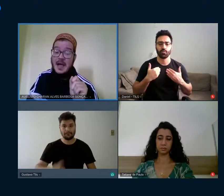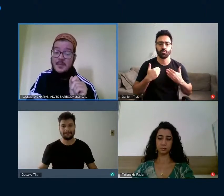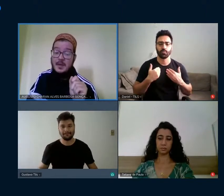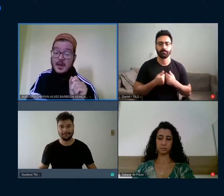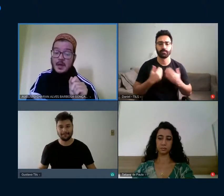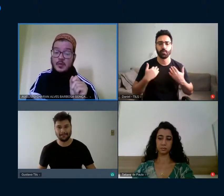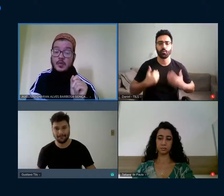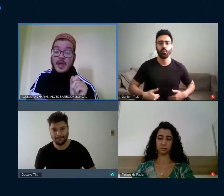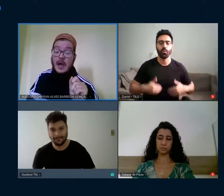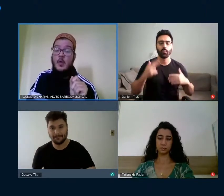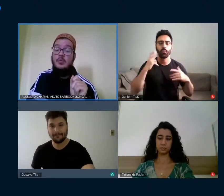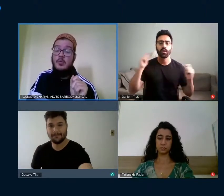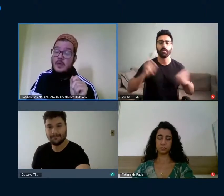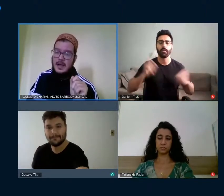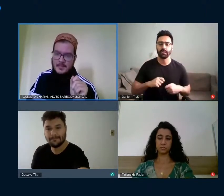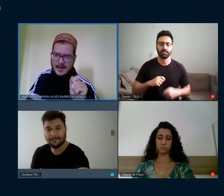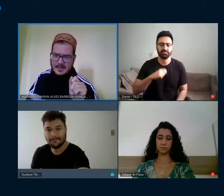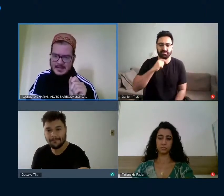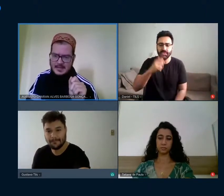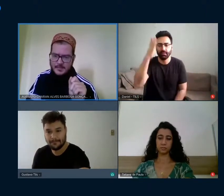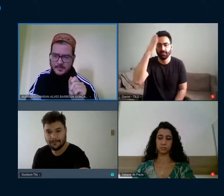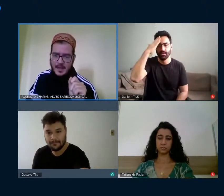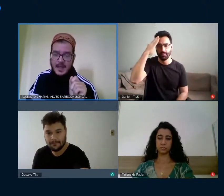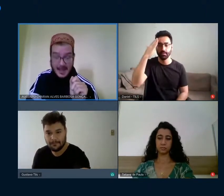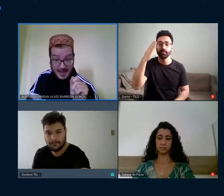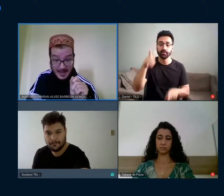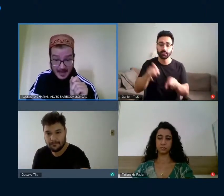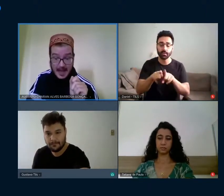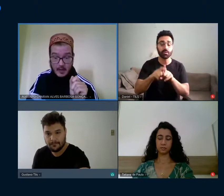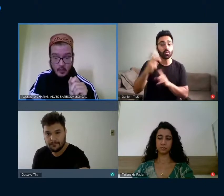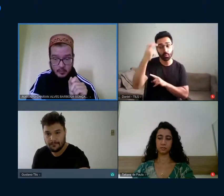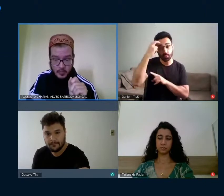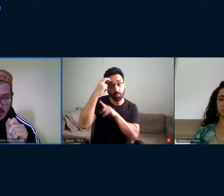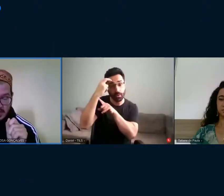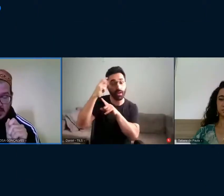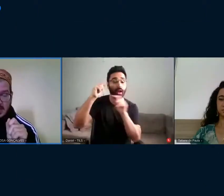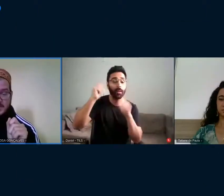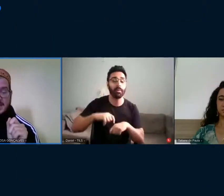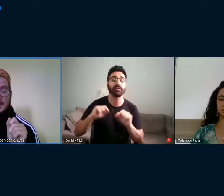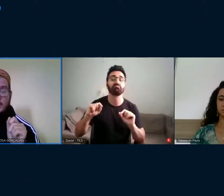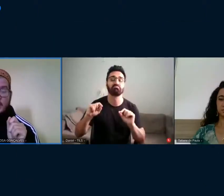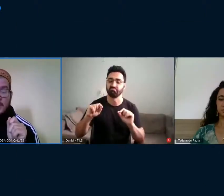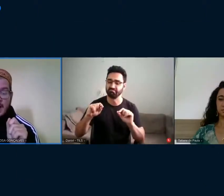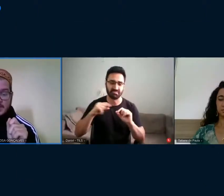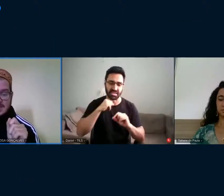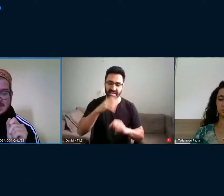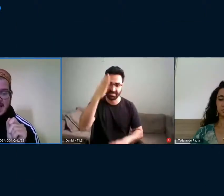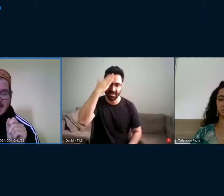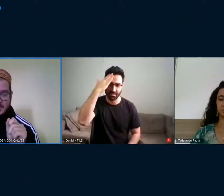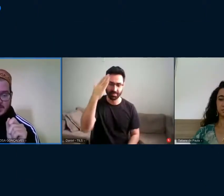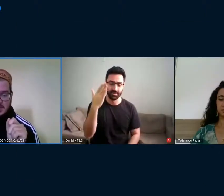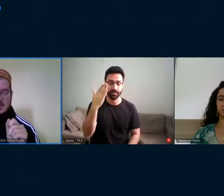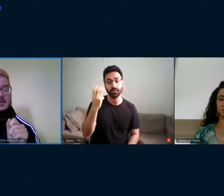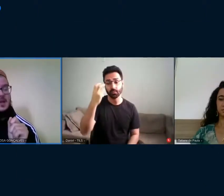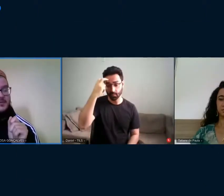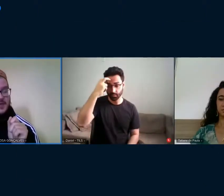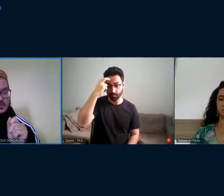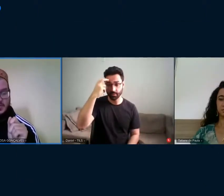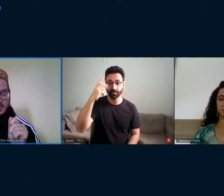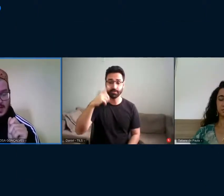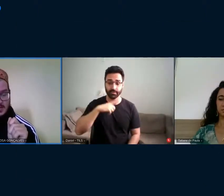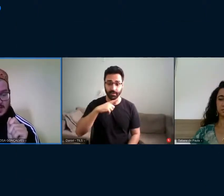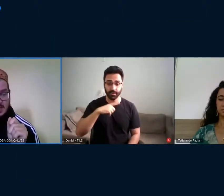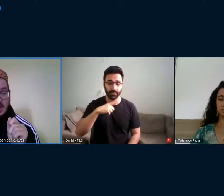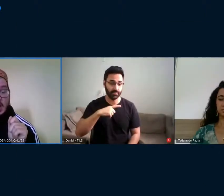ninguém sabe do que a cultura é capaz. Ela, a cultura, feita por mãos e cérebros e